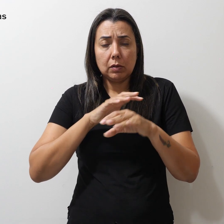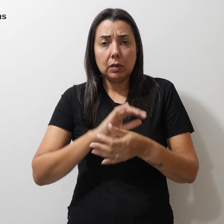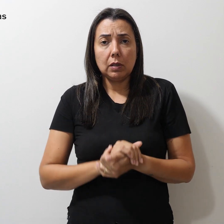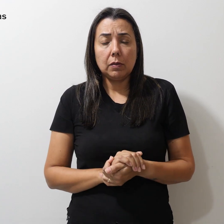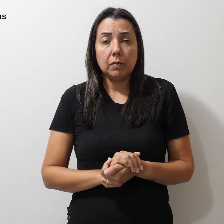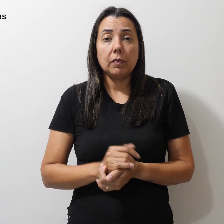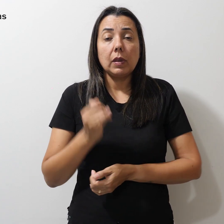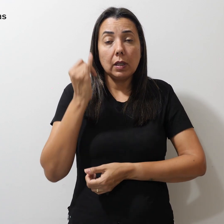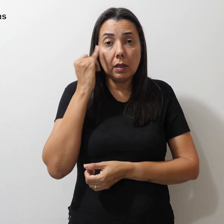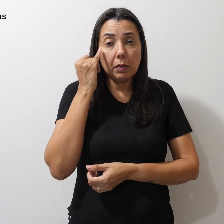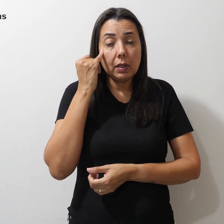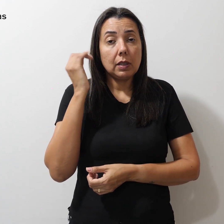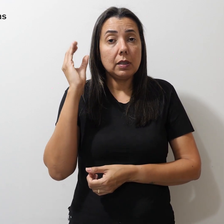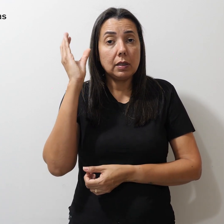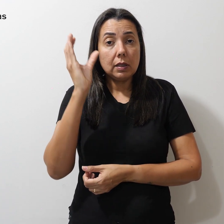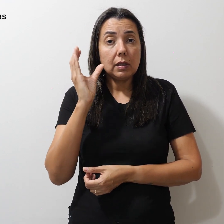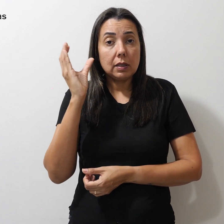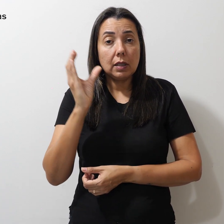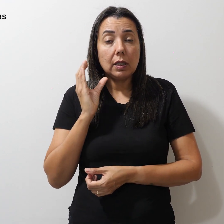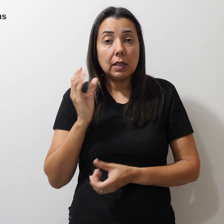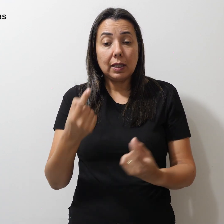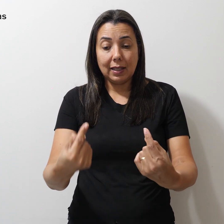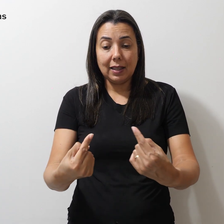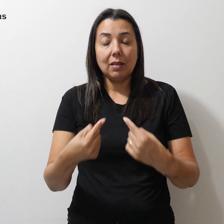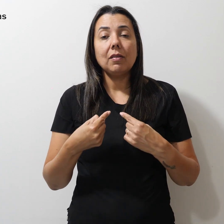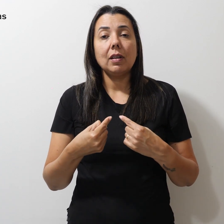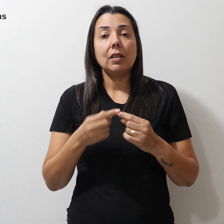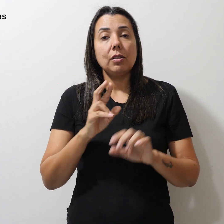Ibanez e Celina defendem e representam.